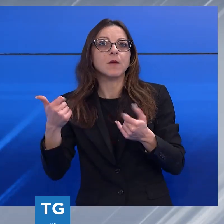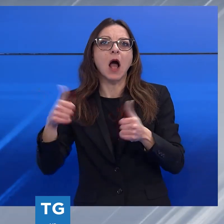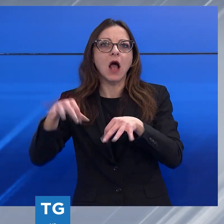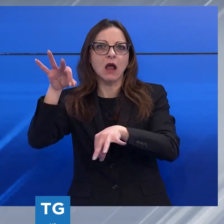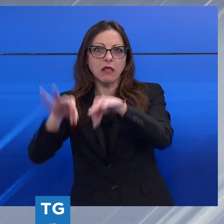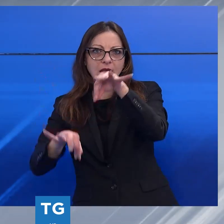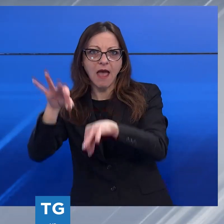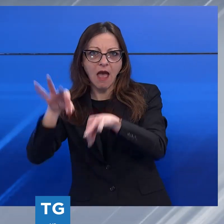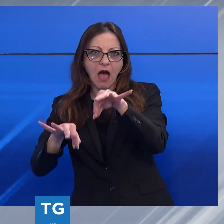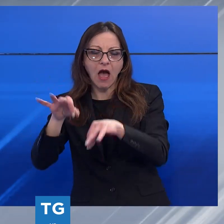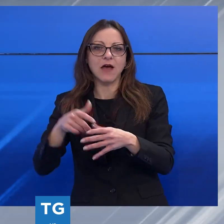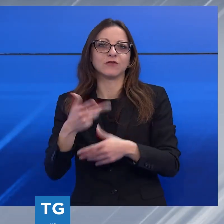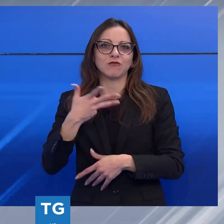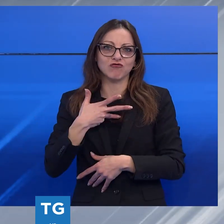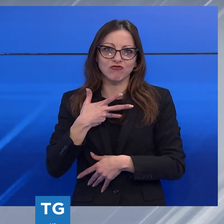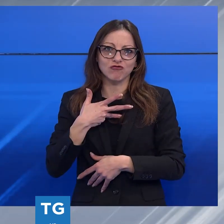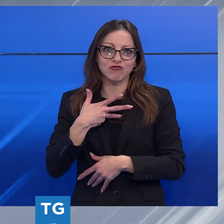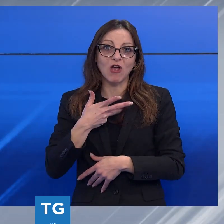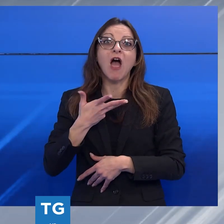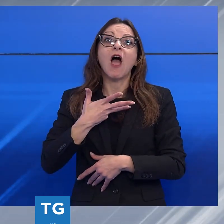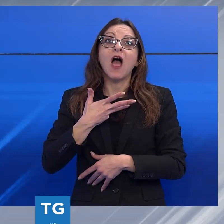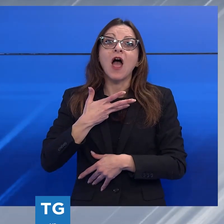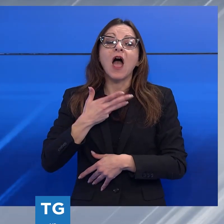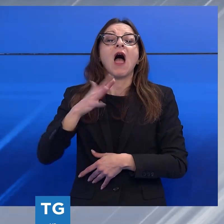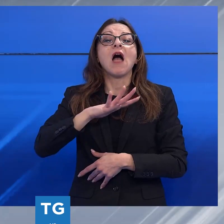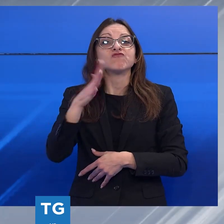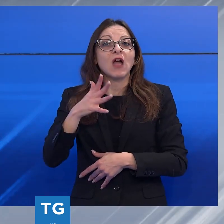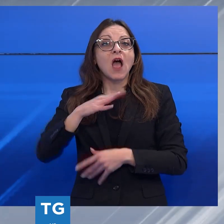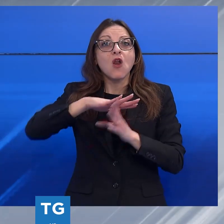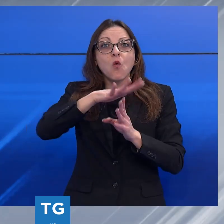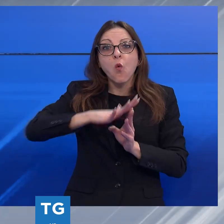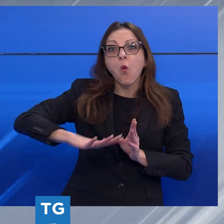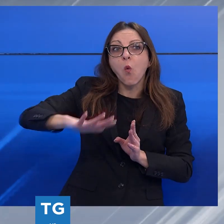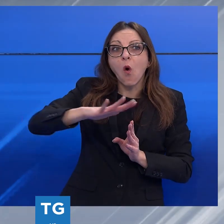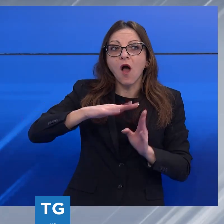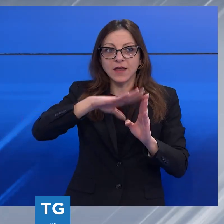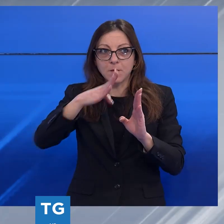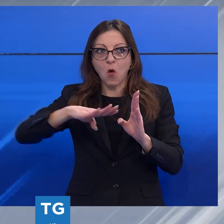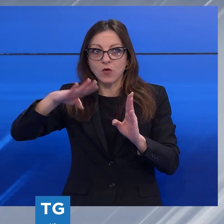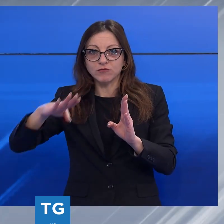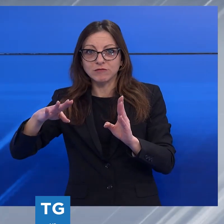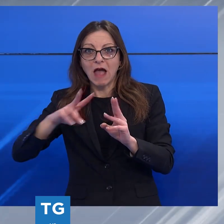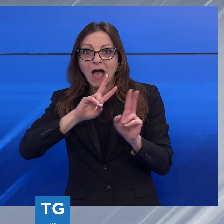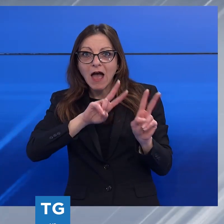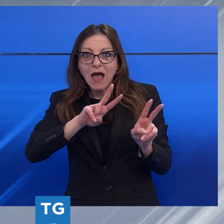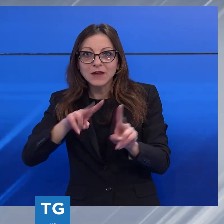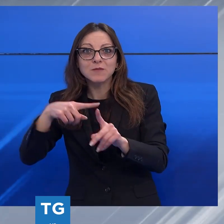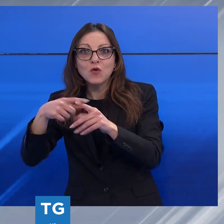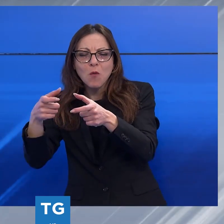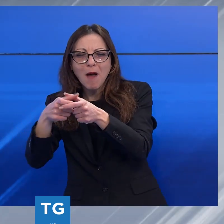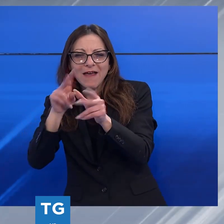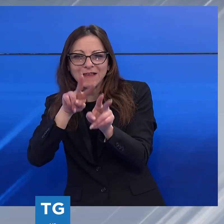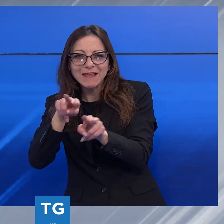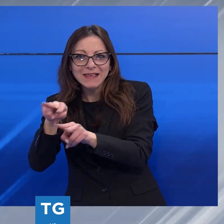Verranno esplorati luoghi montani, naturali o anche paesi e anche